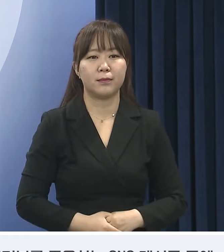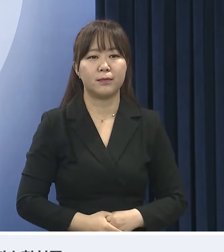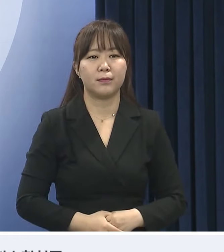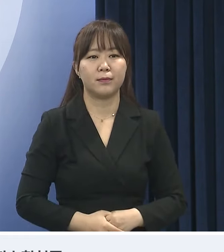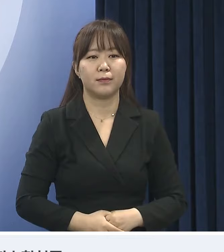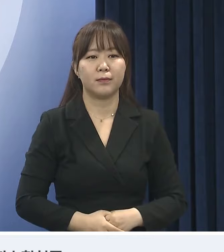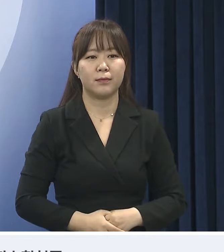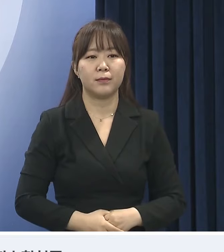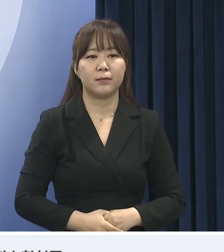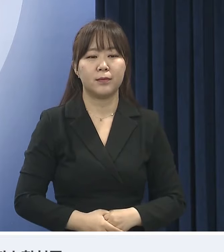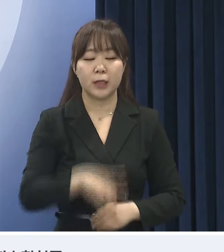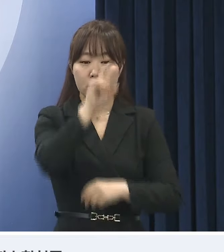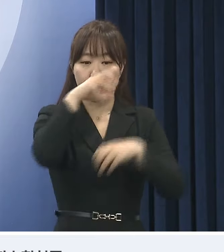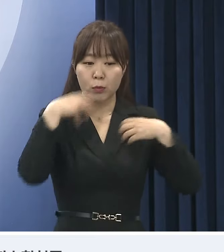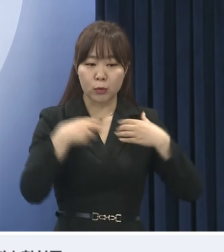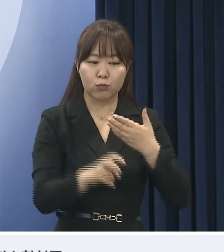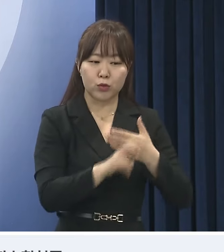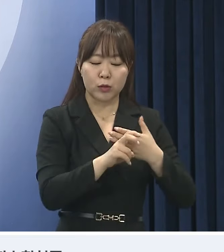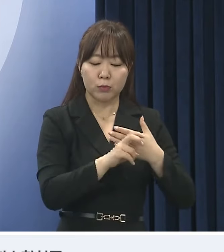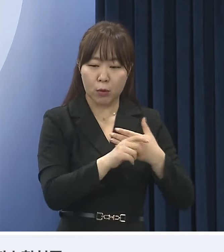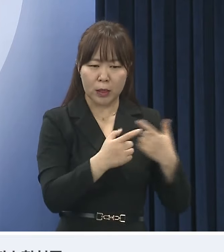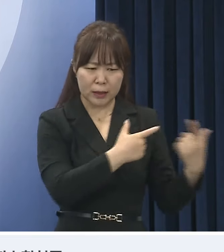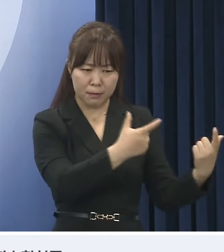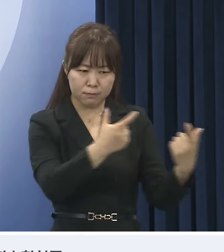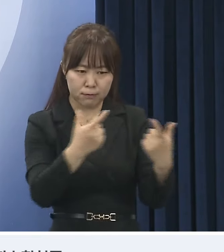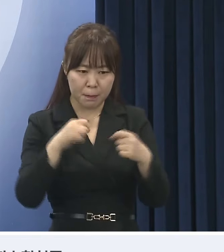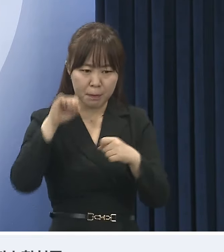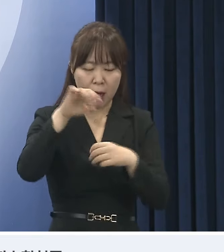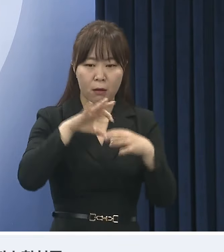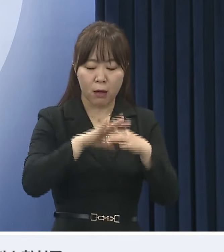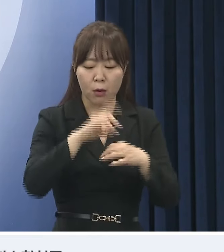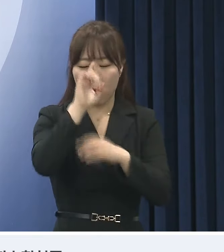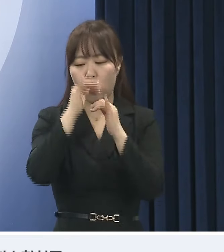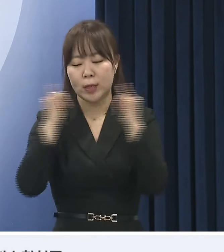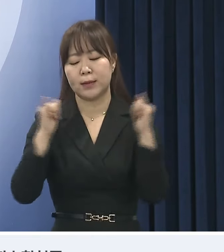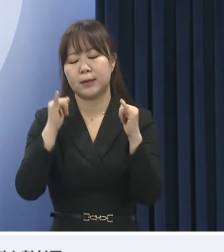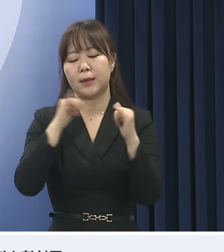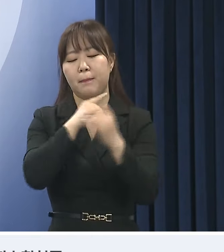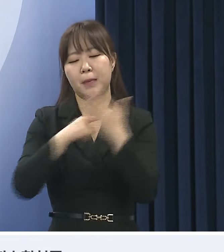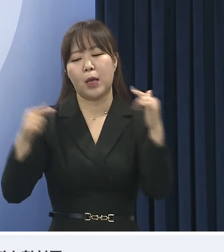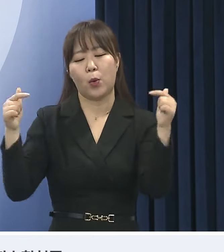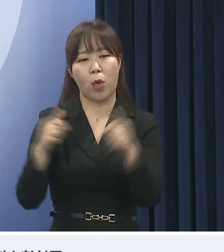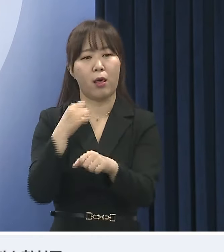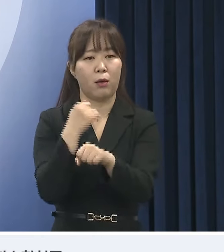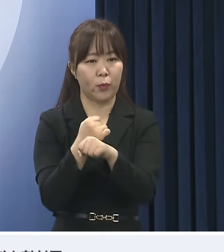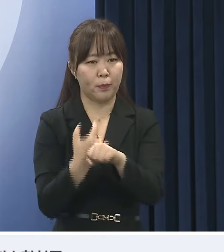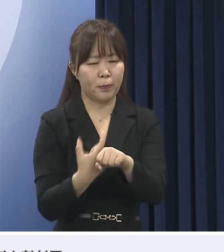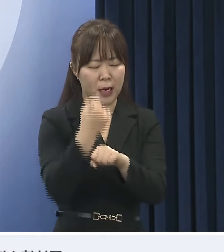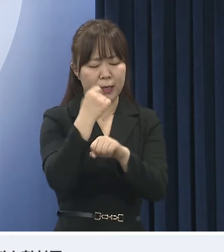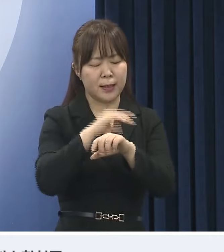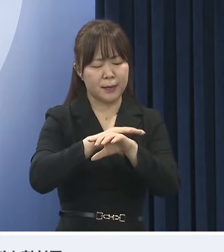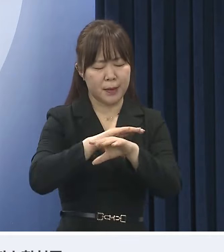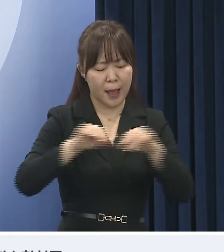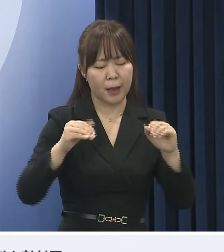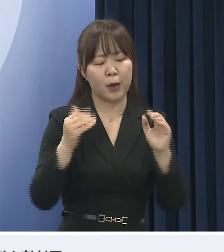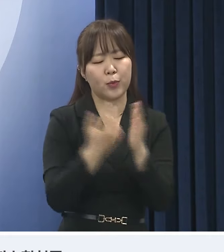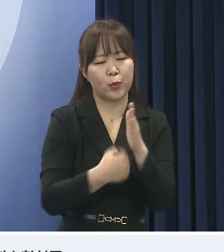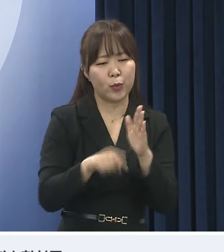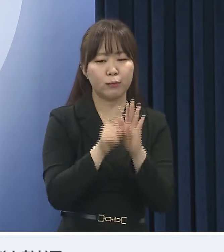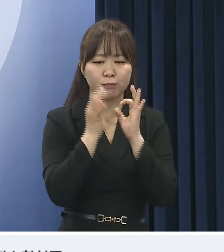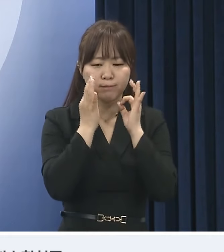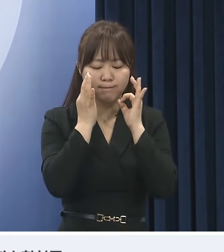정부는 불법적인 집단 진료 거부로 인한 환자 피해를 최소화하고 조속히 마무리될 수 있도록